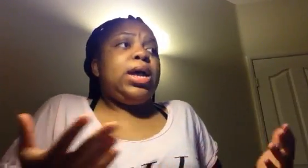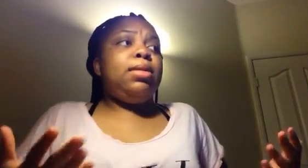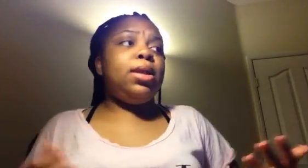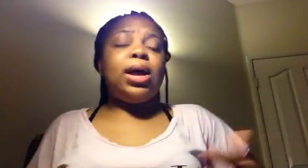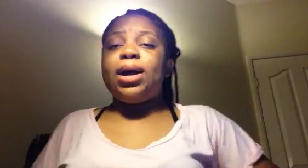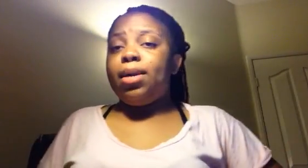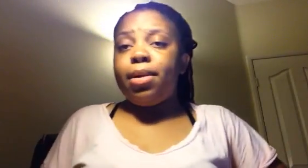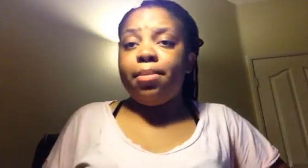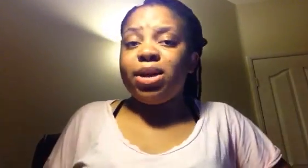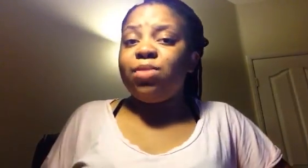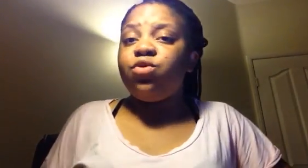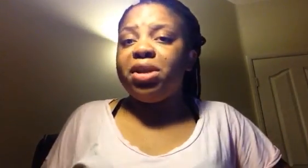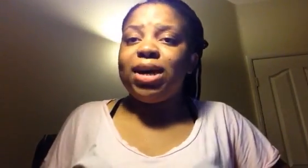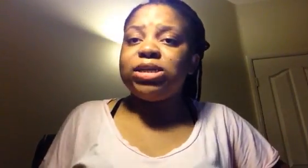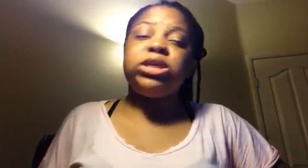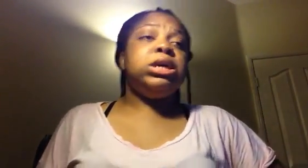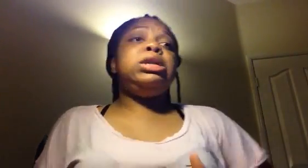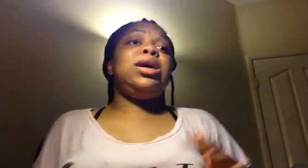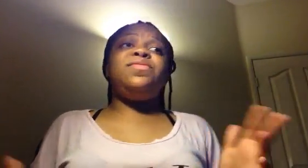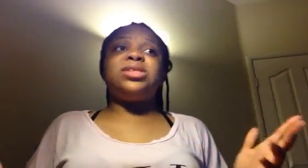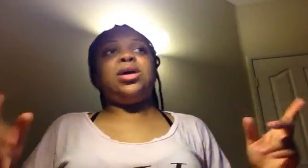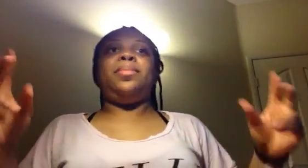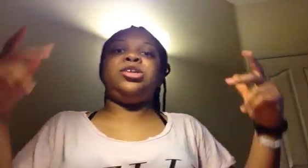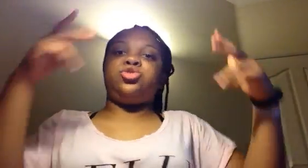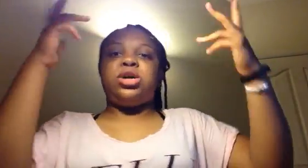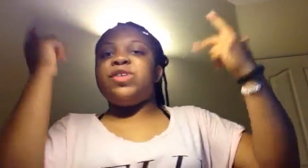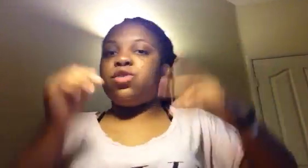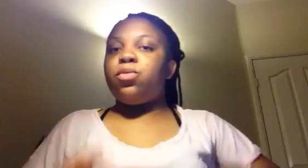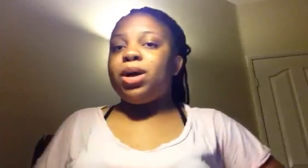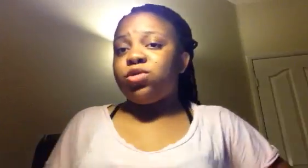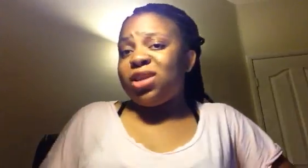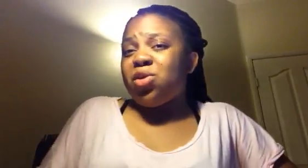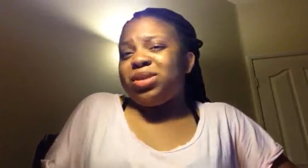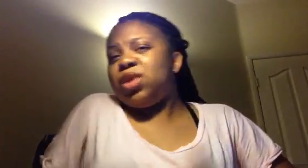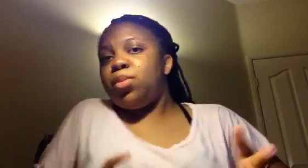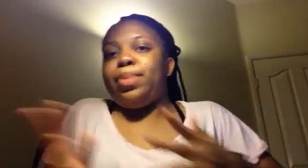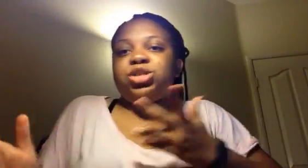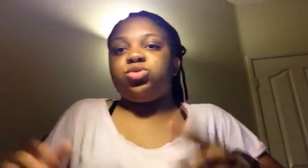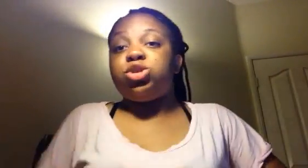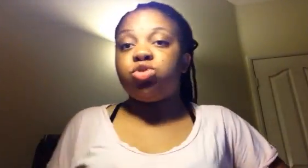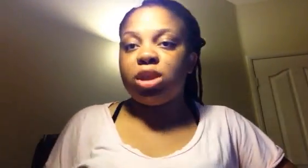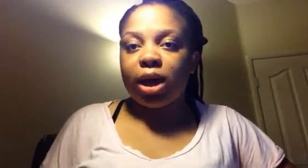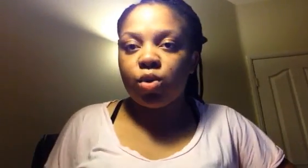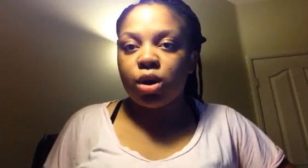Donc, la grand-mère, Madame Fonning, a dit, la vie, c'est la bastonnage, il vous battre. Donc, vous allez commencer à vous bastonner sur le terrain, quoi.